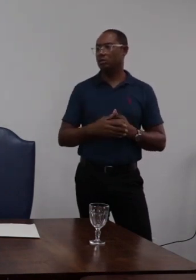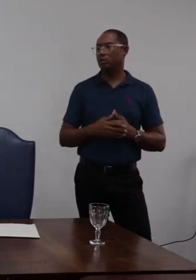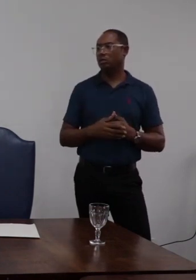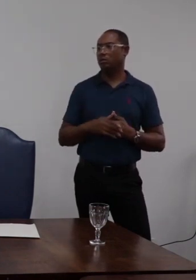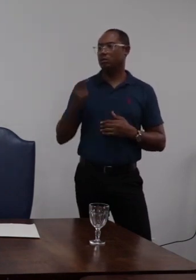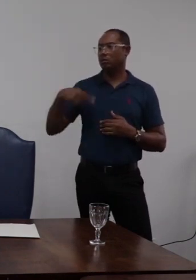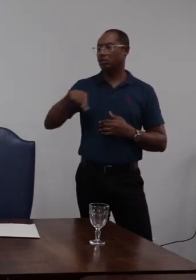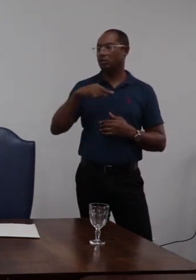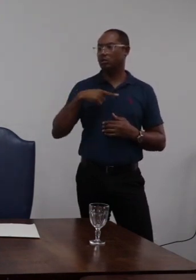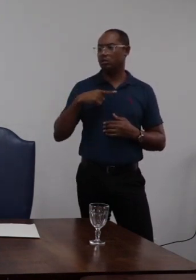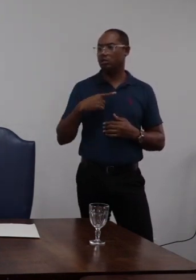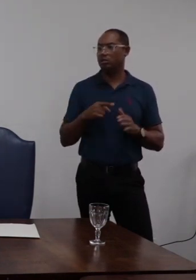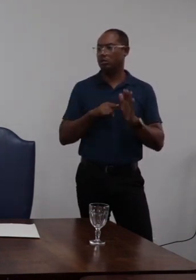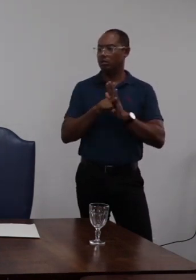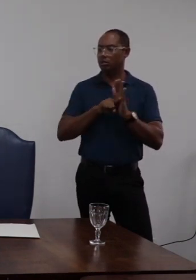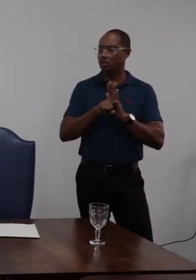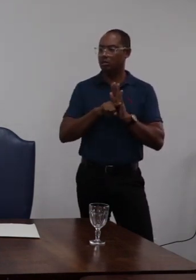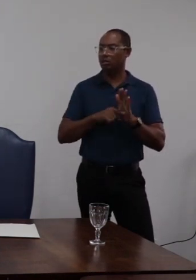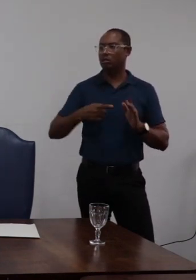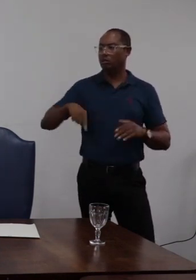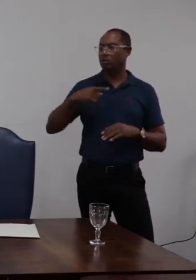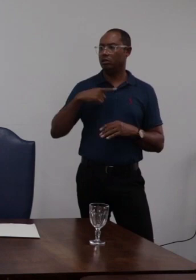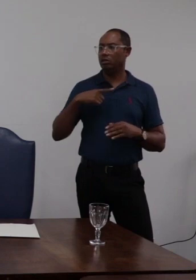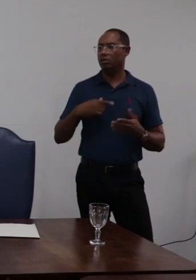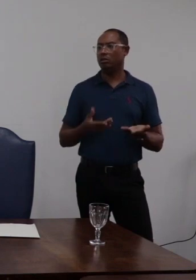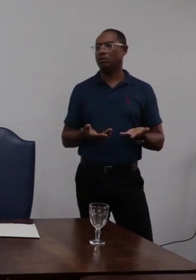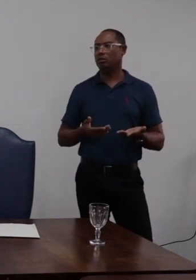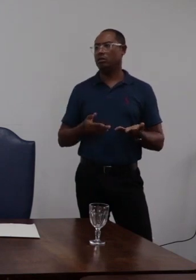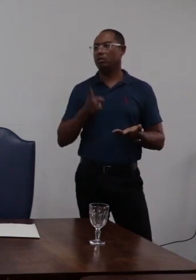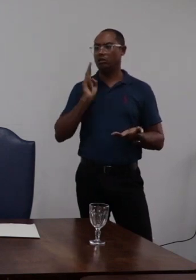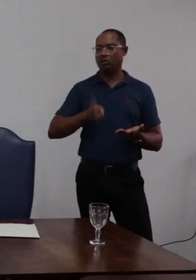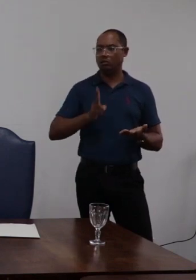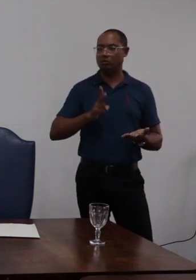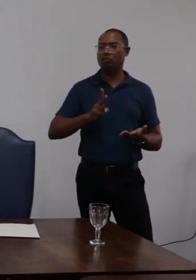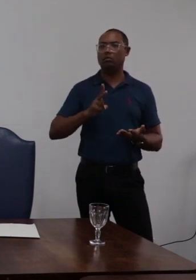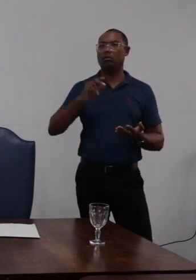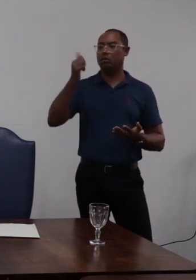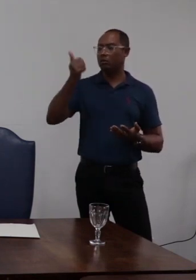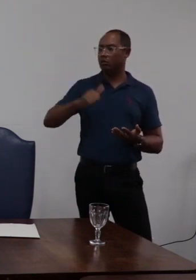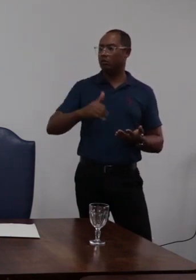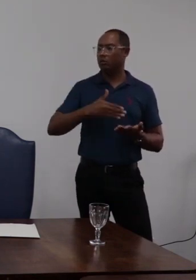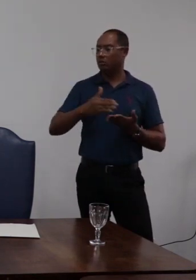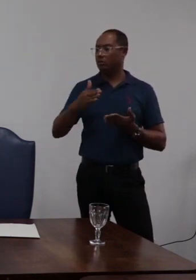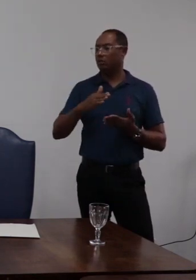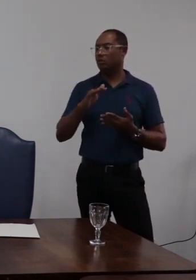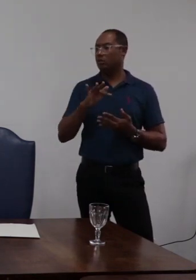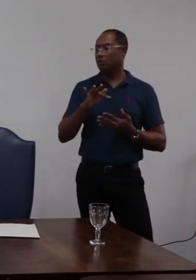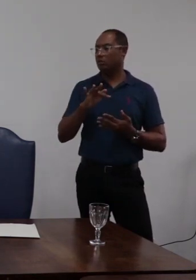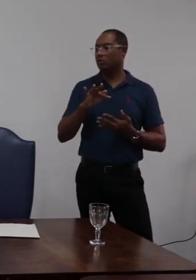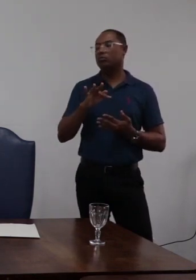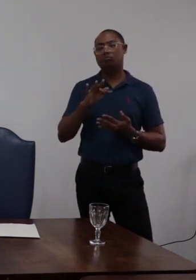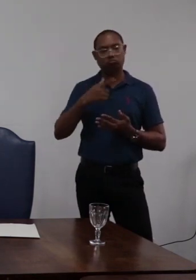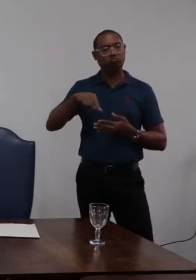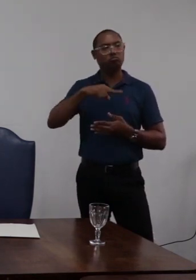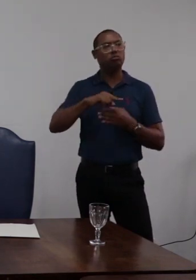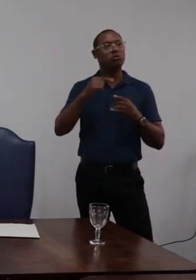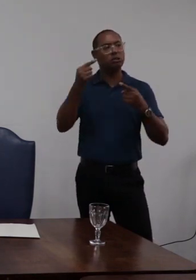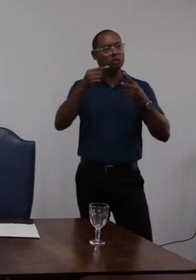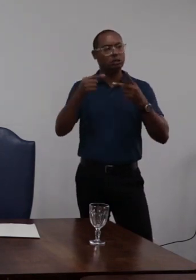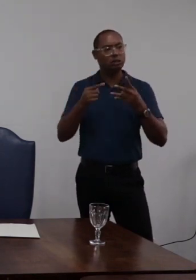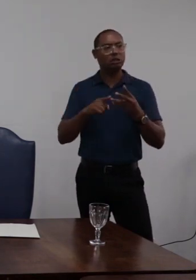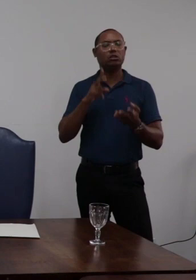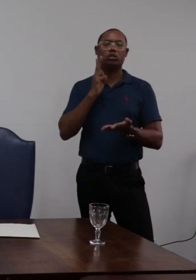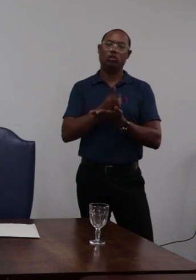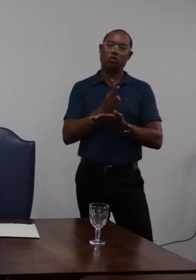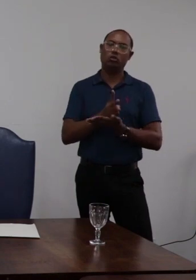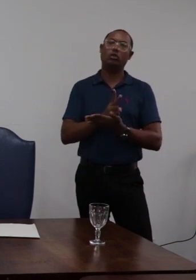e nós na análise de todos hoje do processo considerando a gravidade dos fatos decidimos por majorar